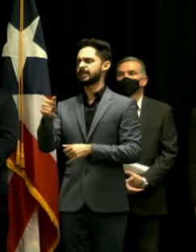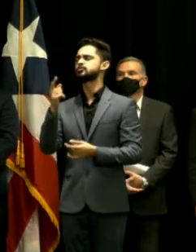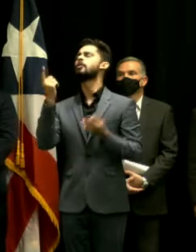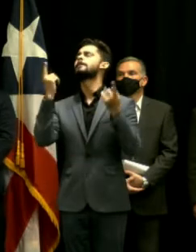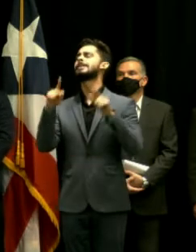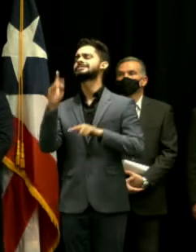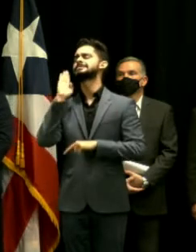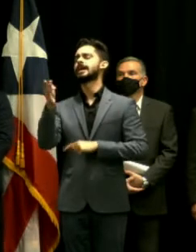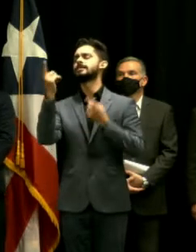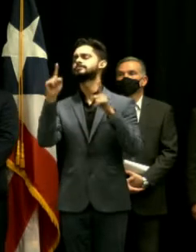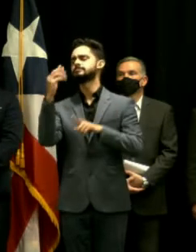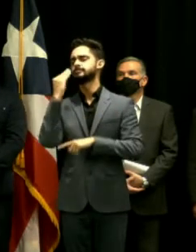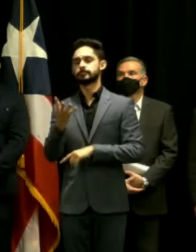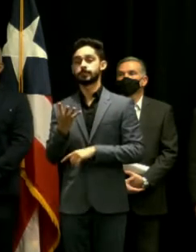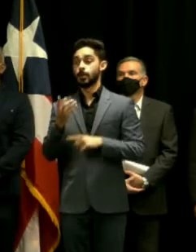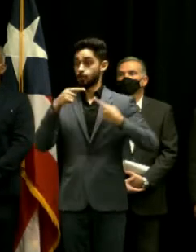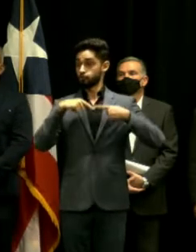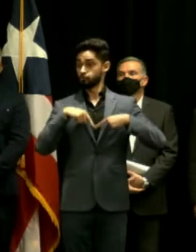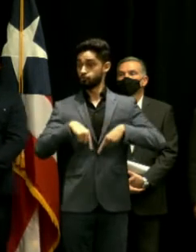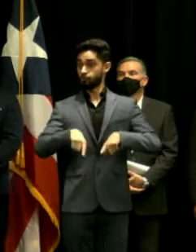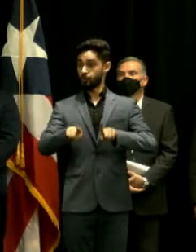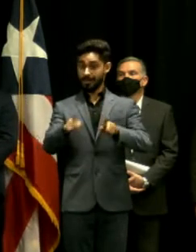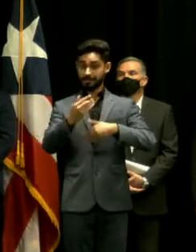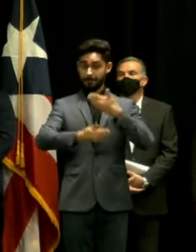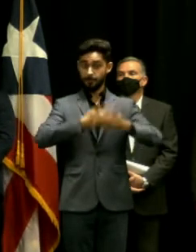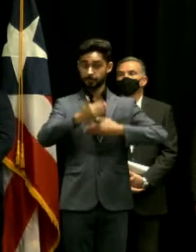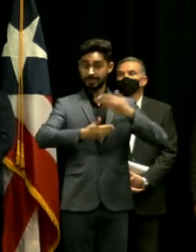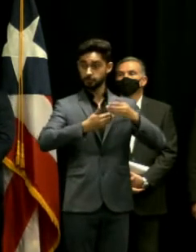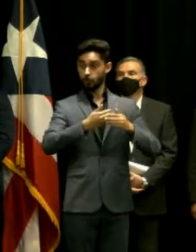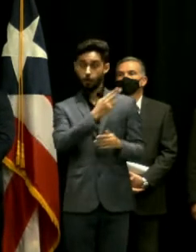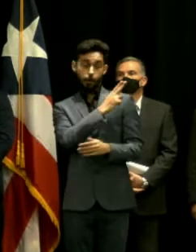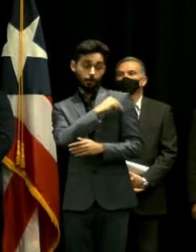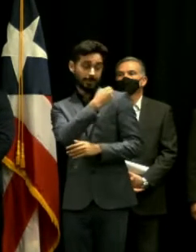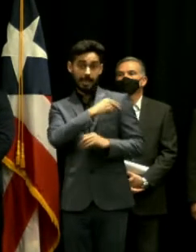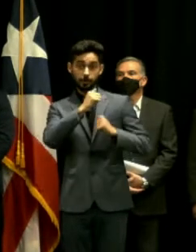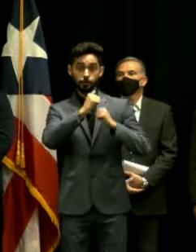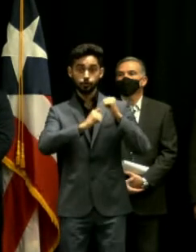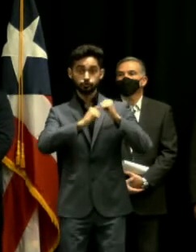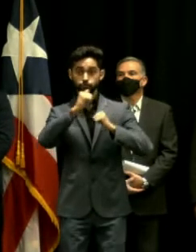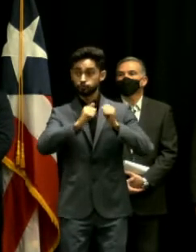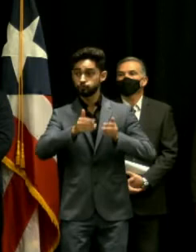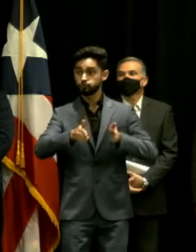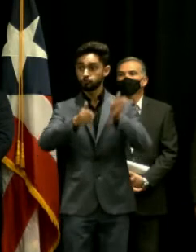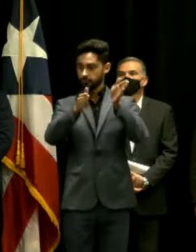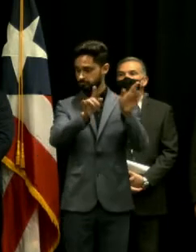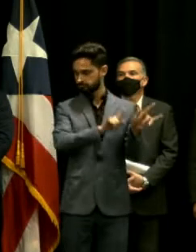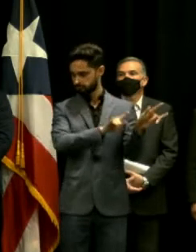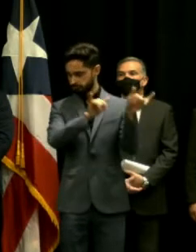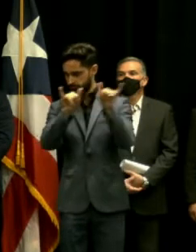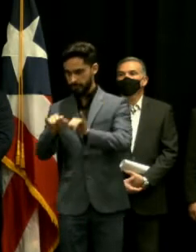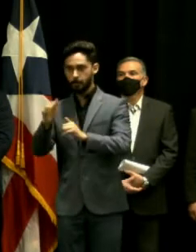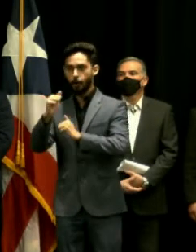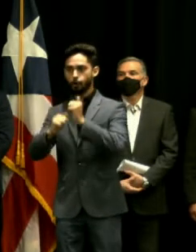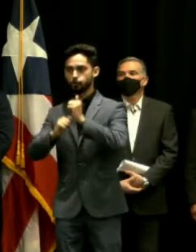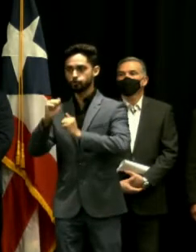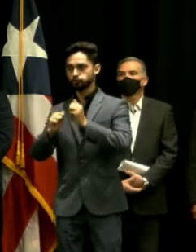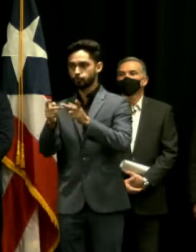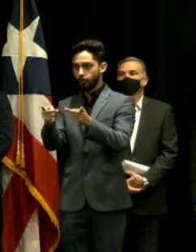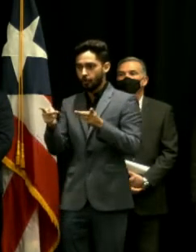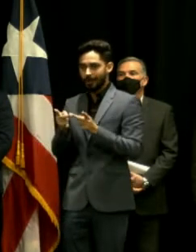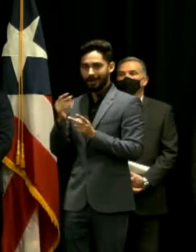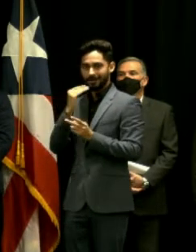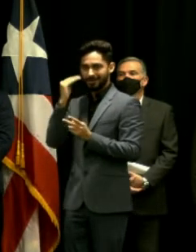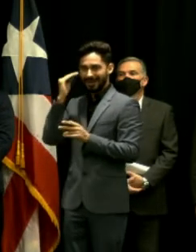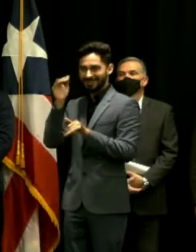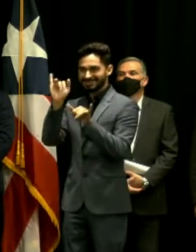y eso se puede hacer realidad mientras esta facilidad también se está construyendo cosa que para cuando necesitemos todo el personal que tú mencionas ya